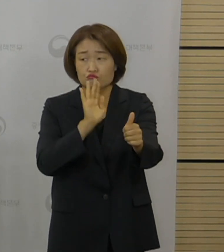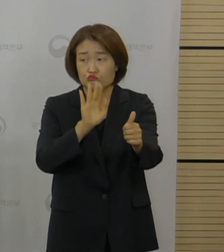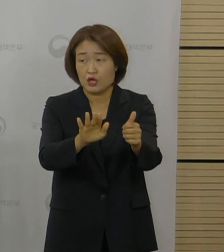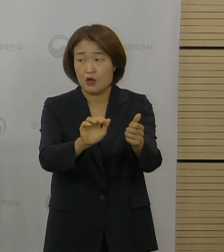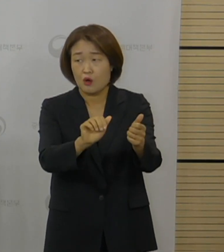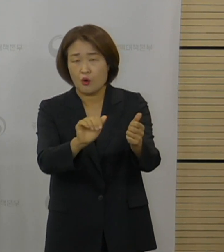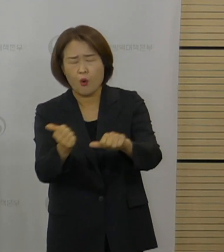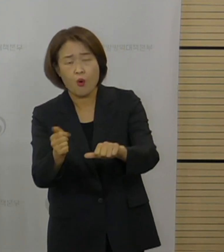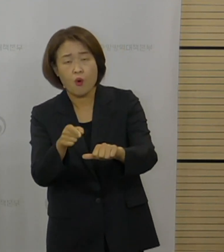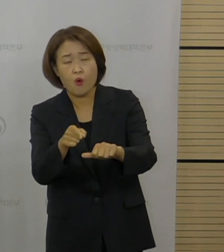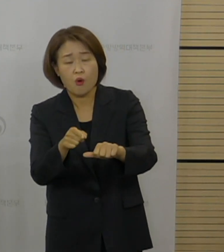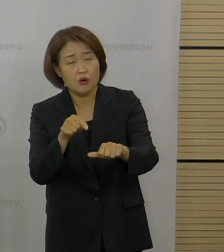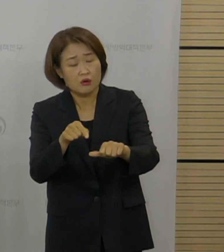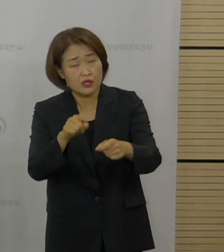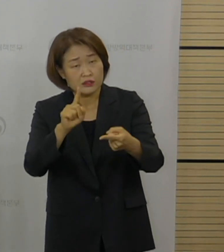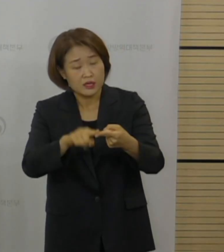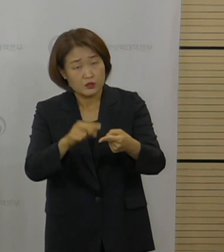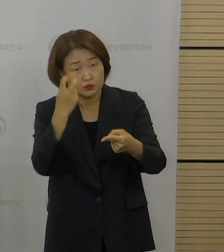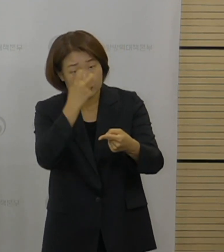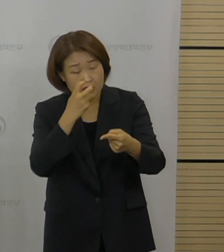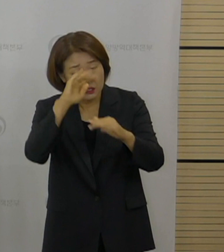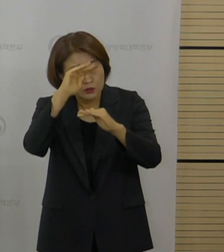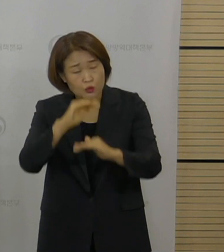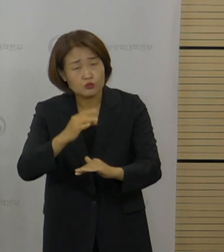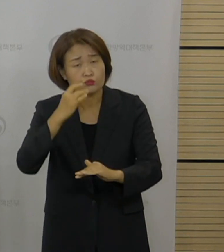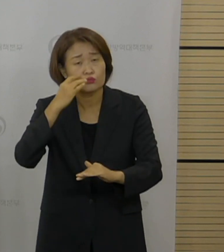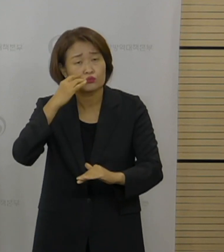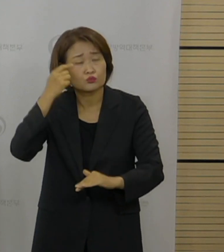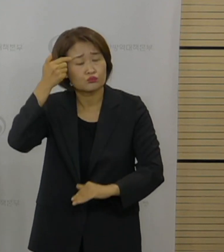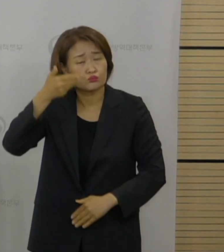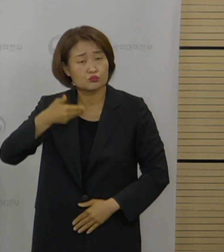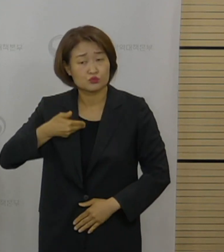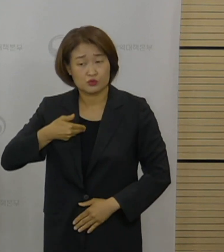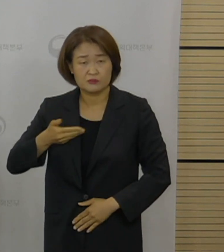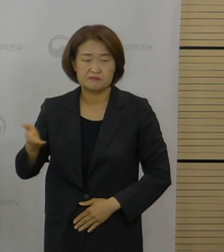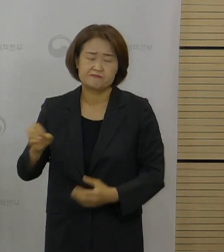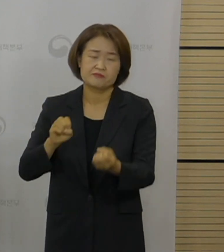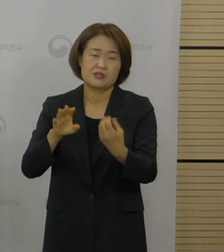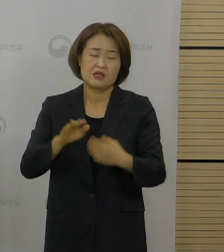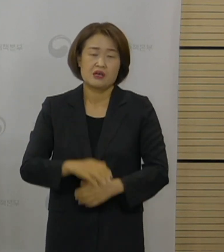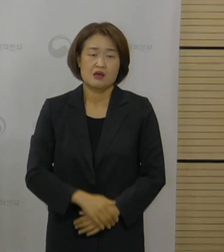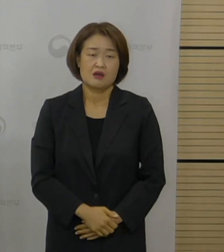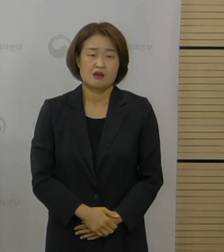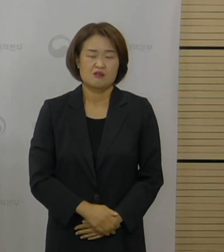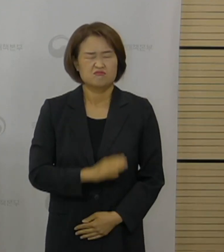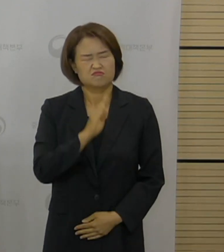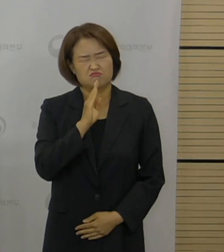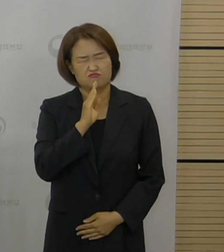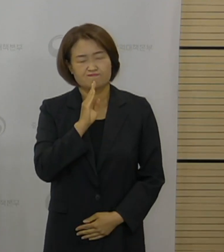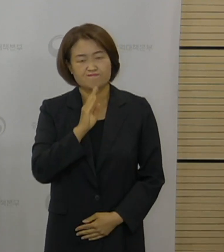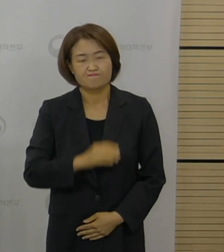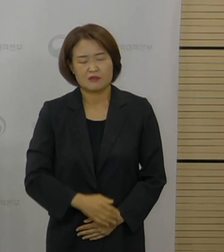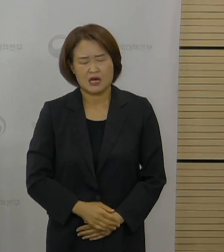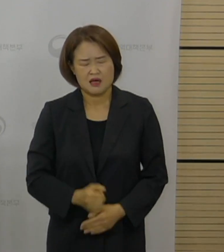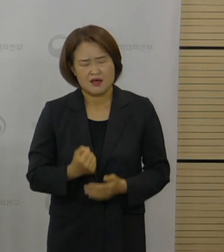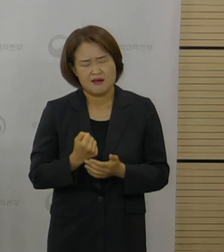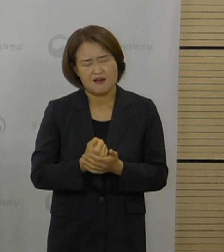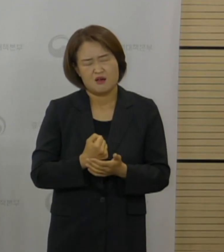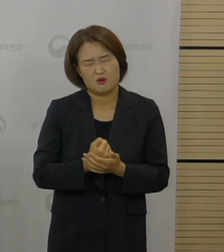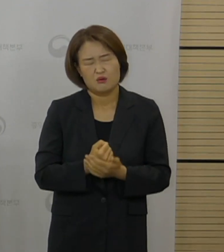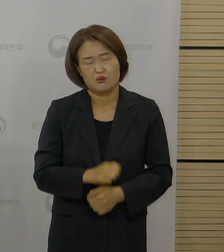조사된 내용이 있는지 확인해달라고 했습니다. 네. 안타깝게도 그런 사례가 있었다라는 것을